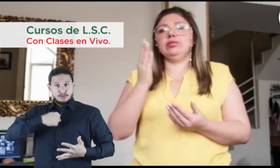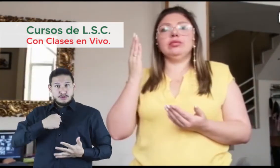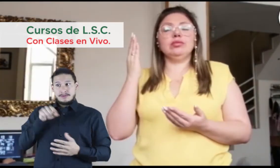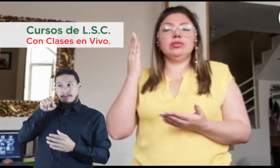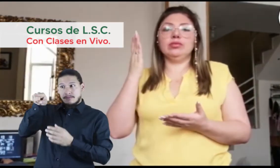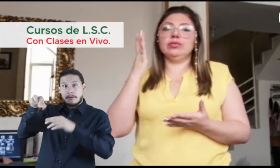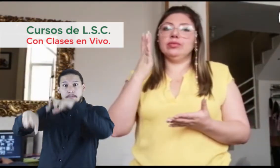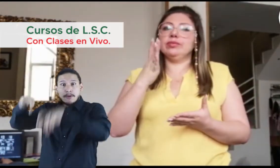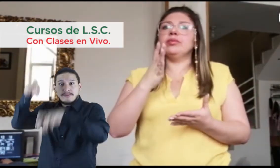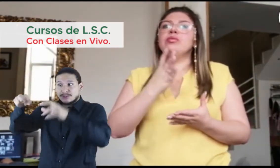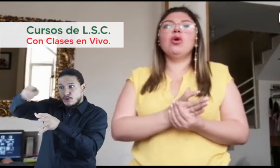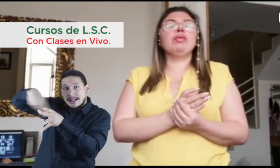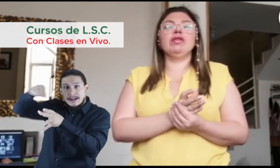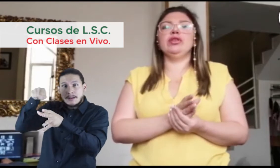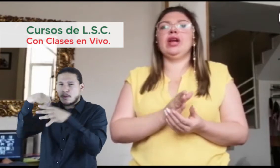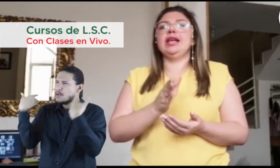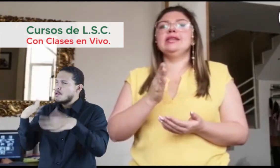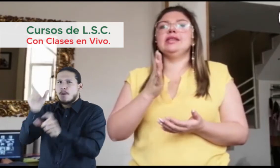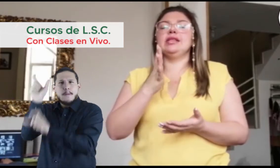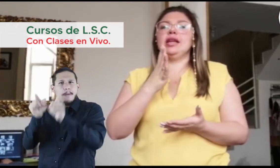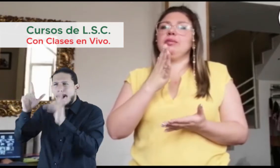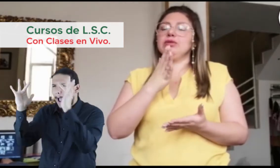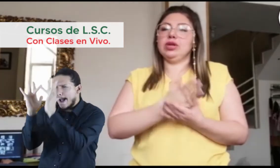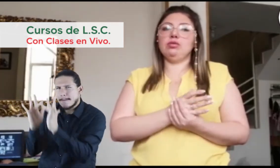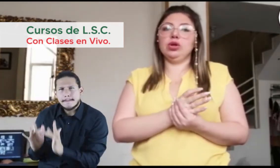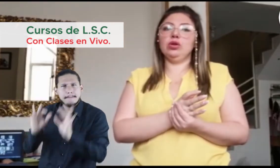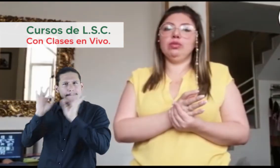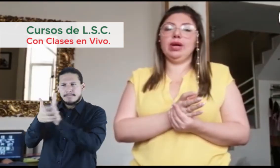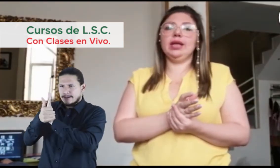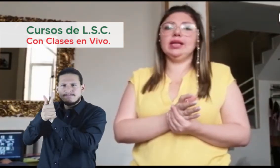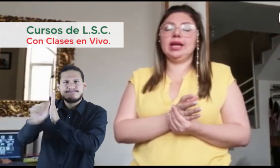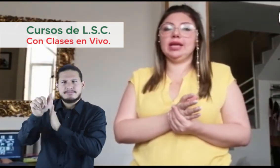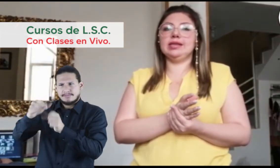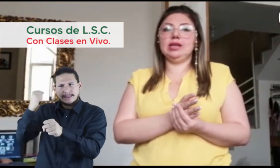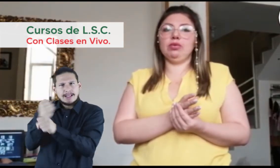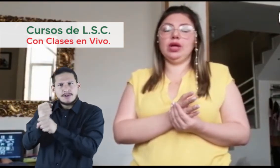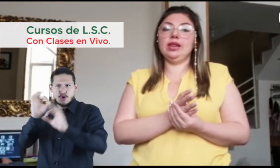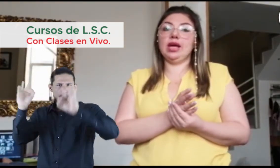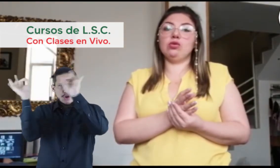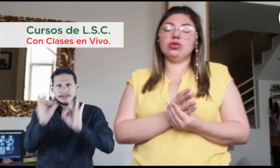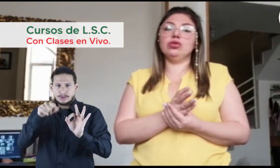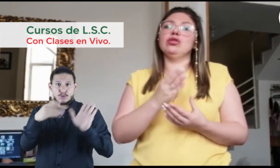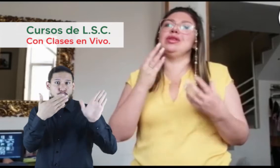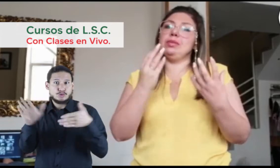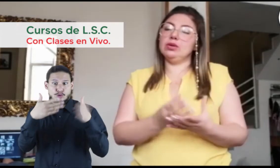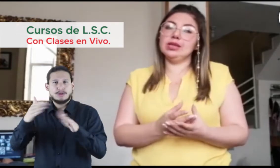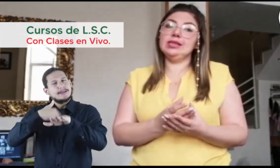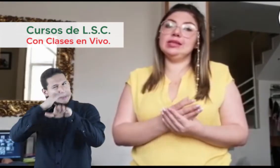muy profesionales y tienen personal muy idóneo para dictar este tipo de cursos. Los invito a que se